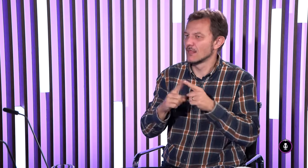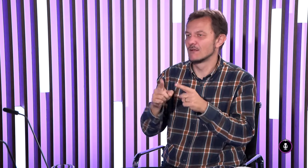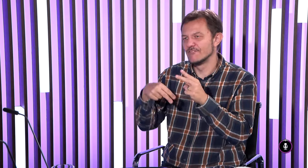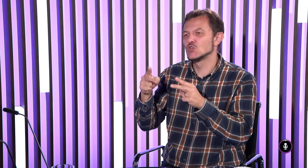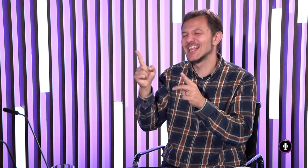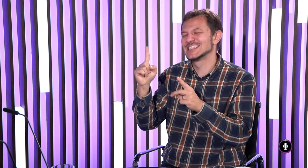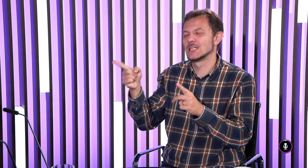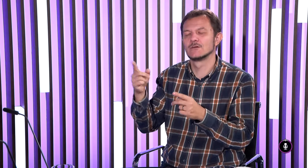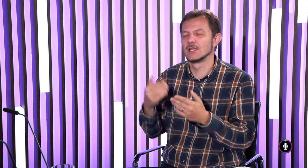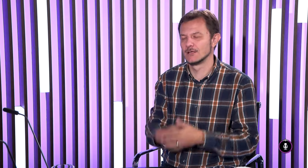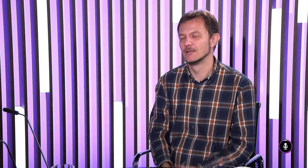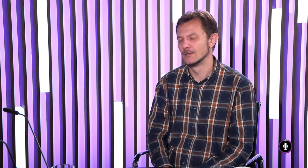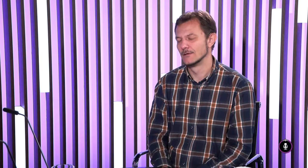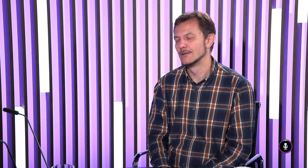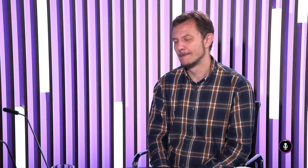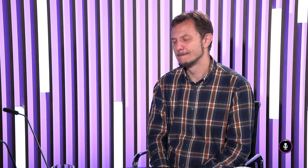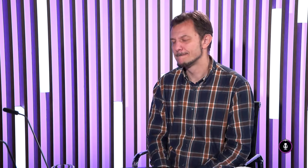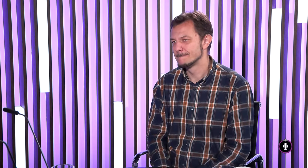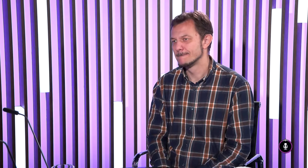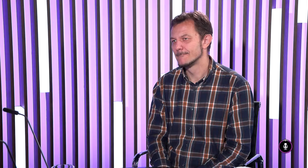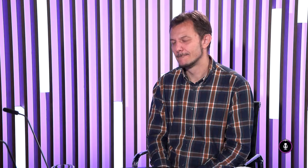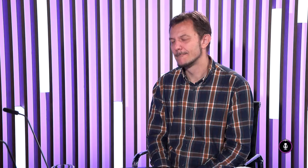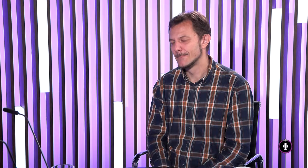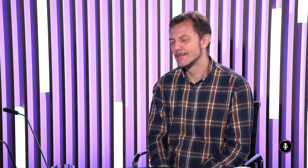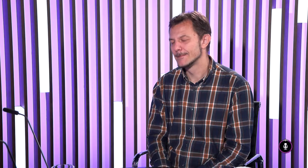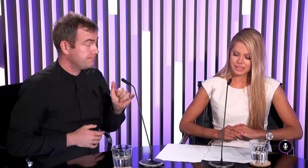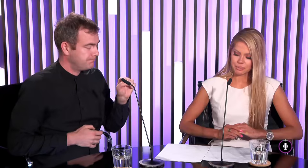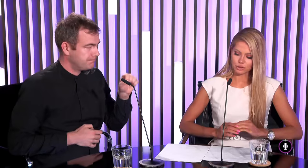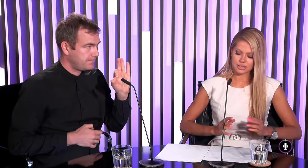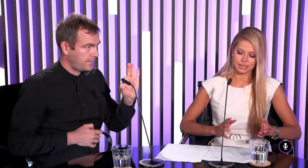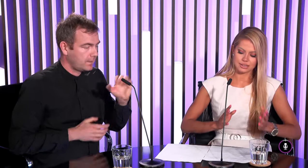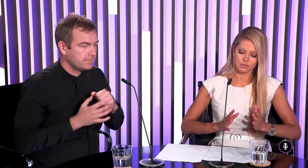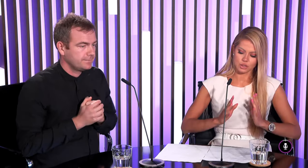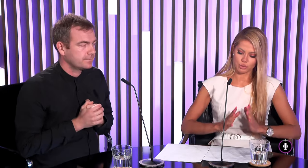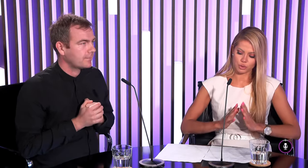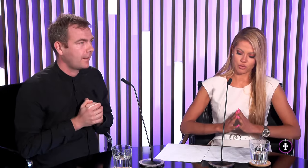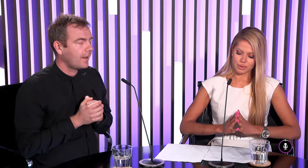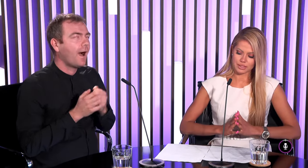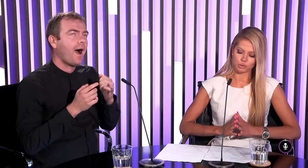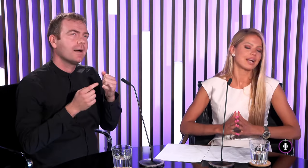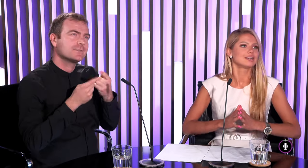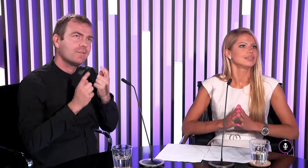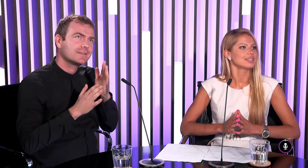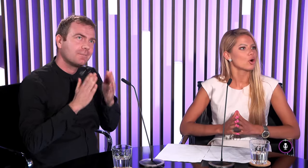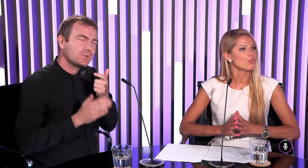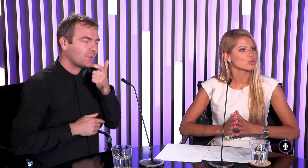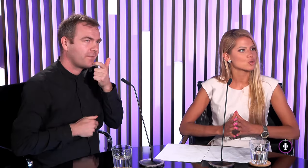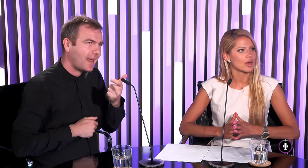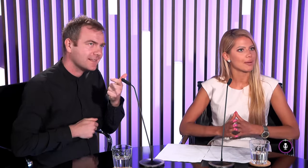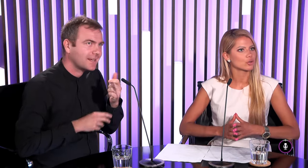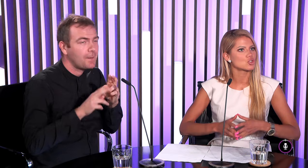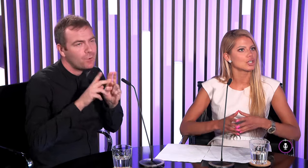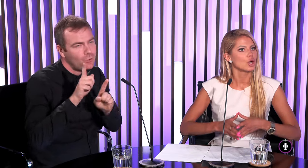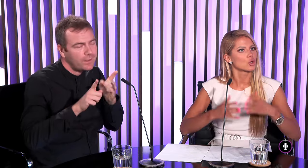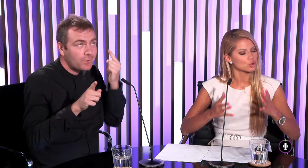a takéto väčšinou majú inicializované posunky keď keď teda pri tom stále slovenskom posunkovom jazyku tak niekoho by